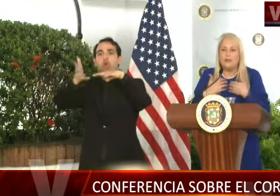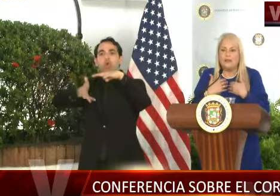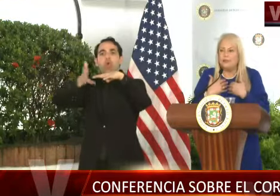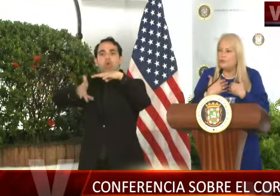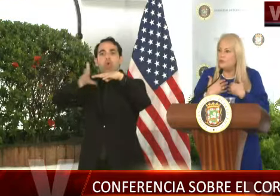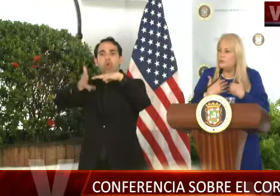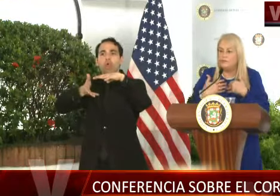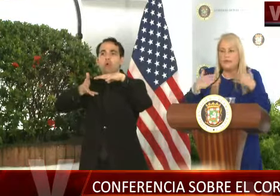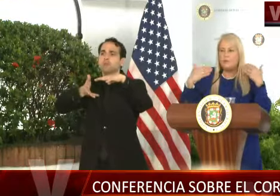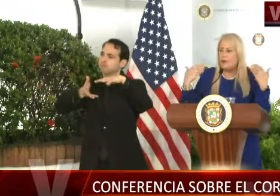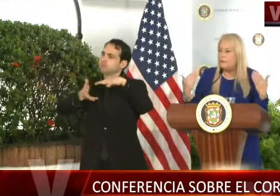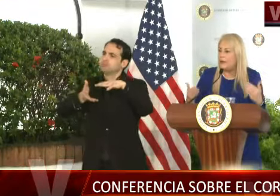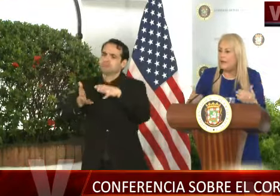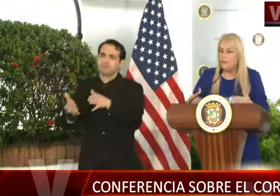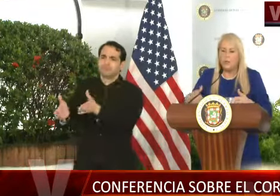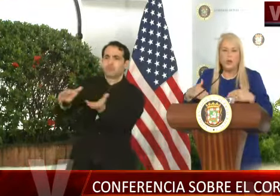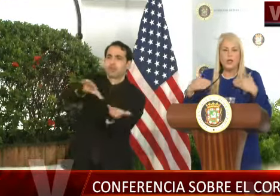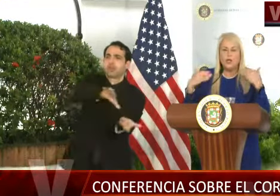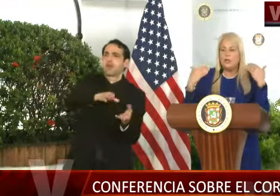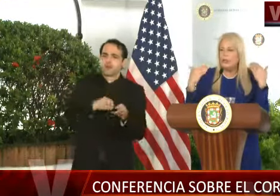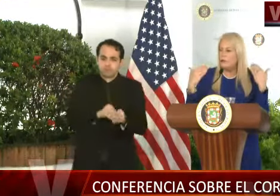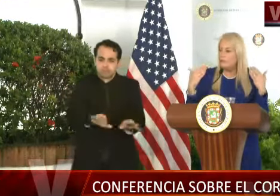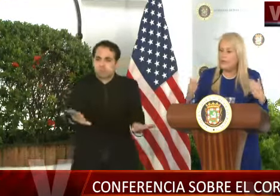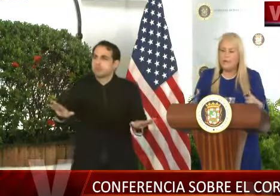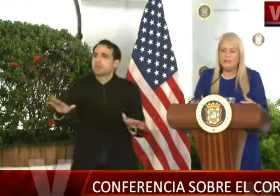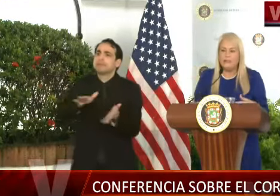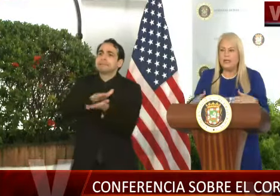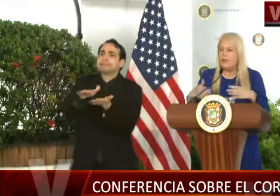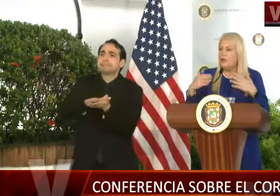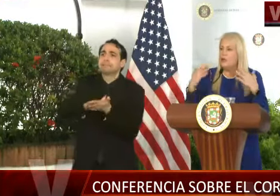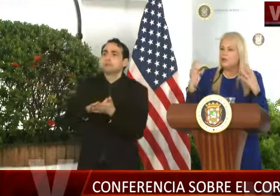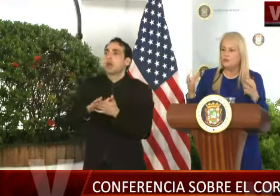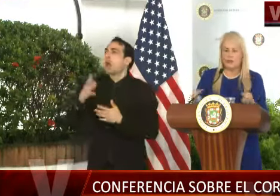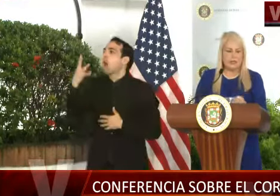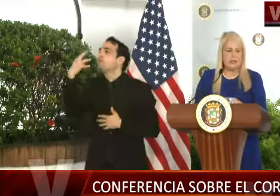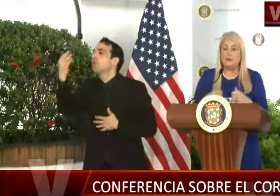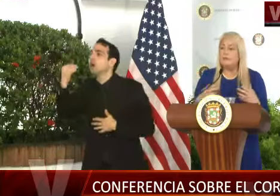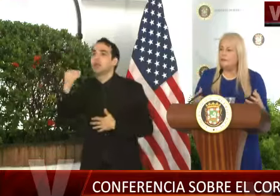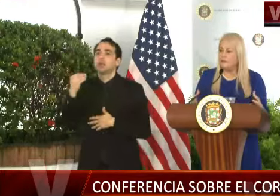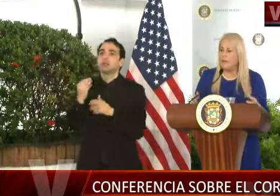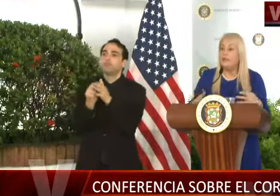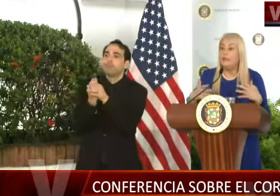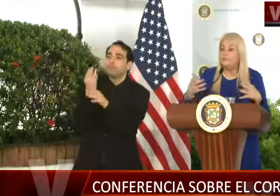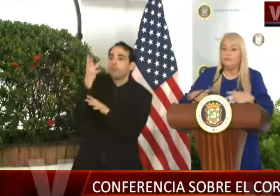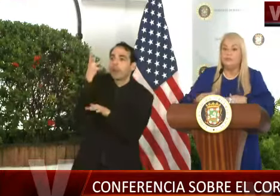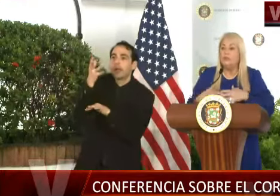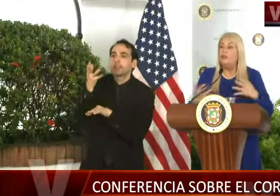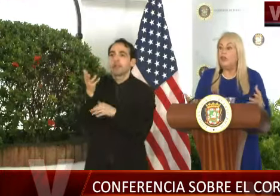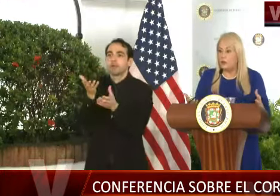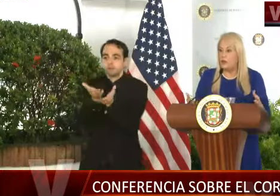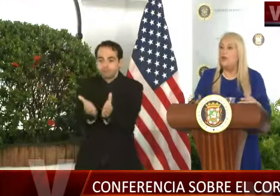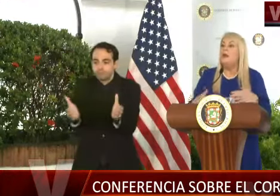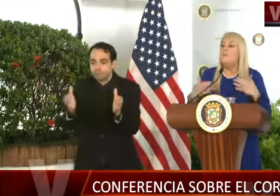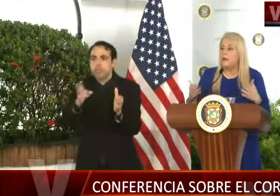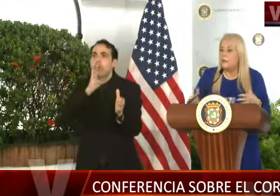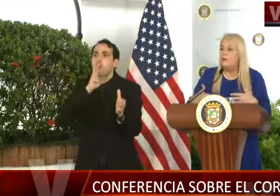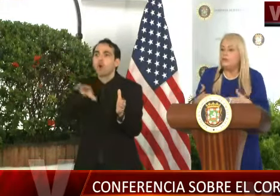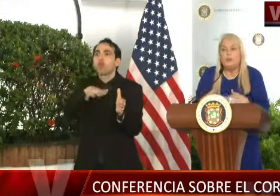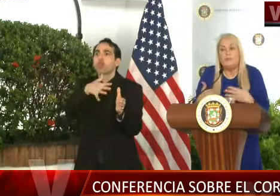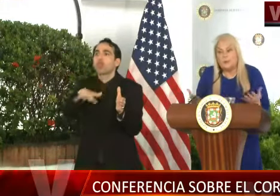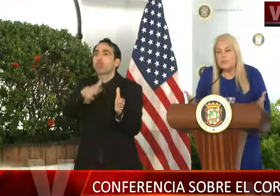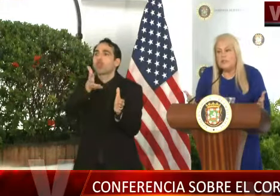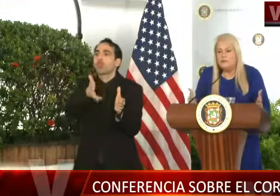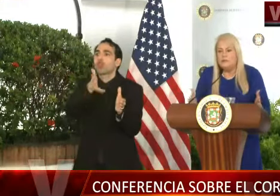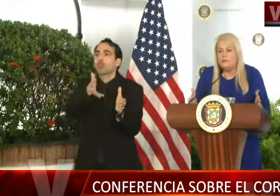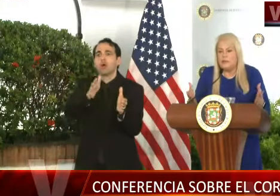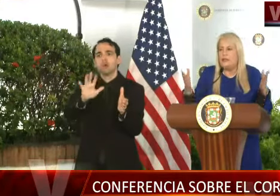porque a medida que nosotros vayamos al patio, las plantas, los recipientes que están llenos de agua, vamos